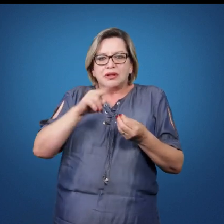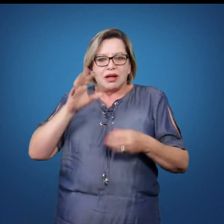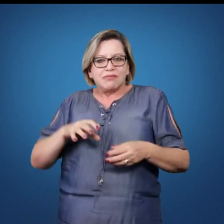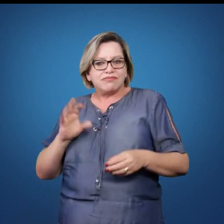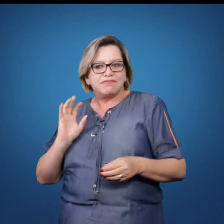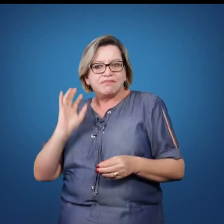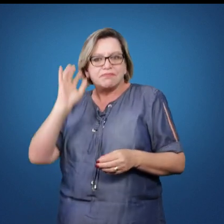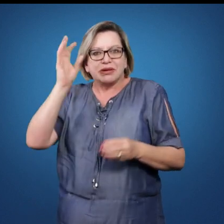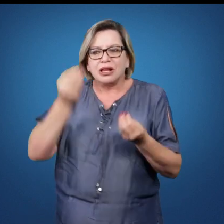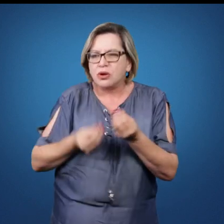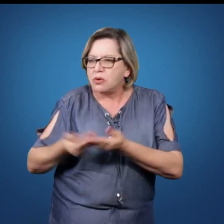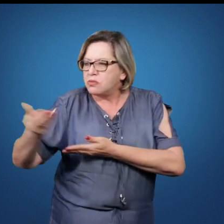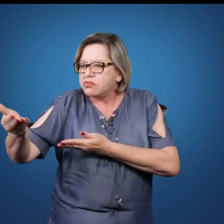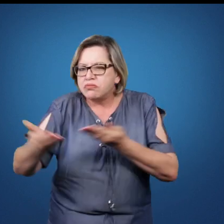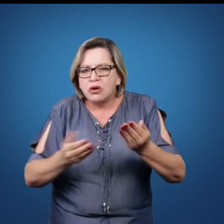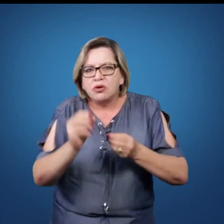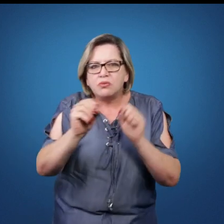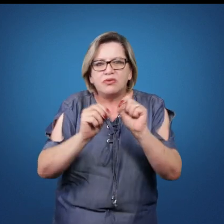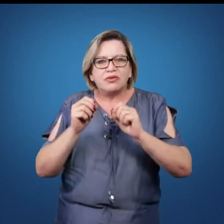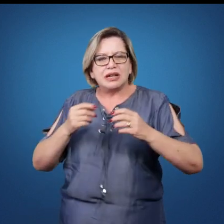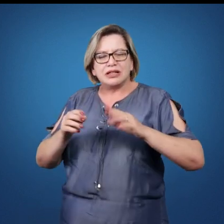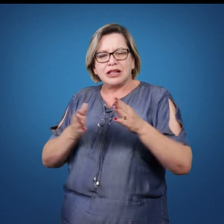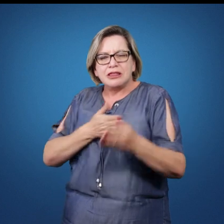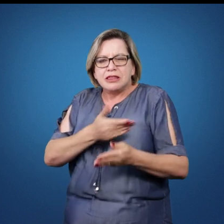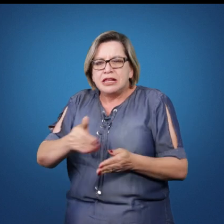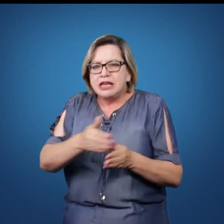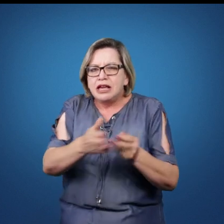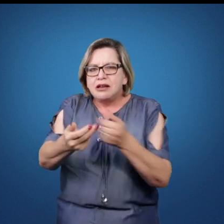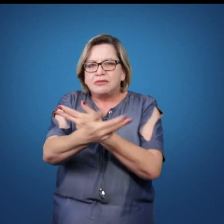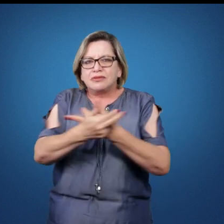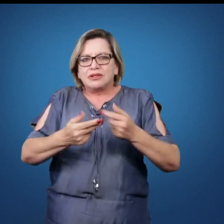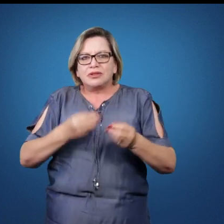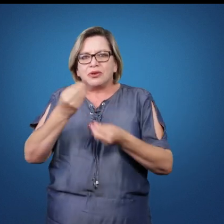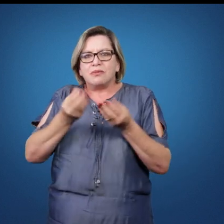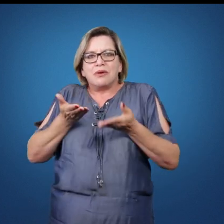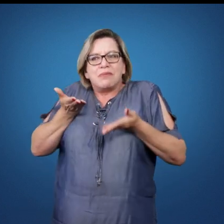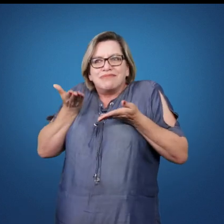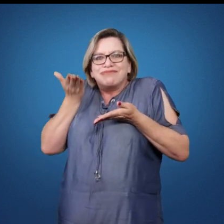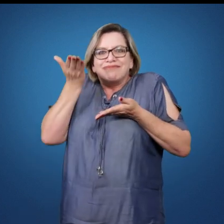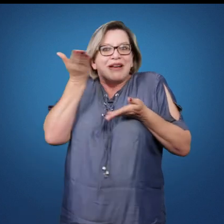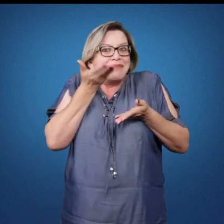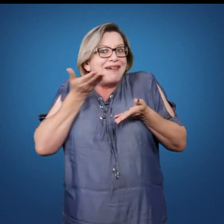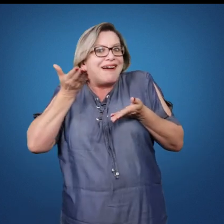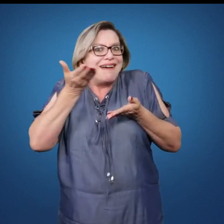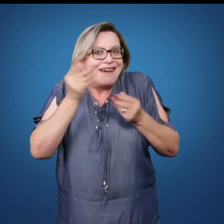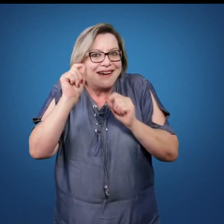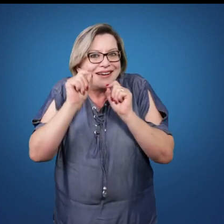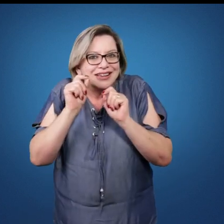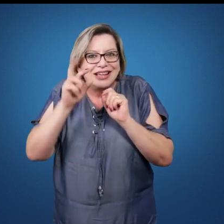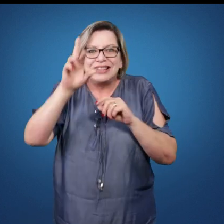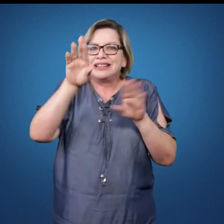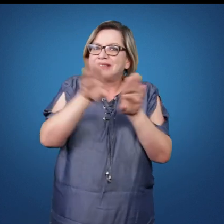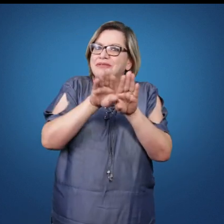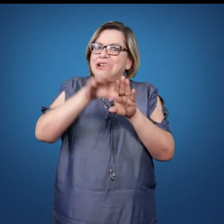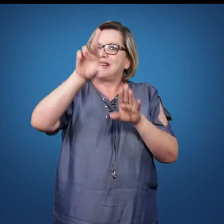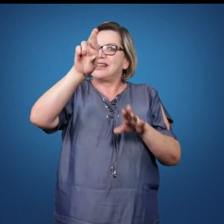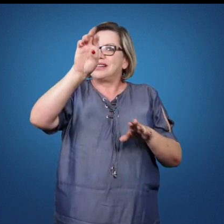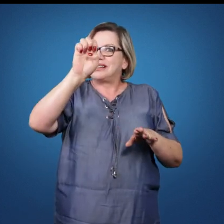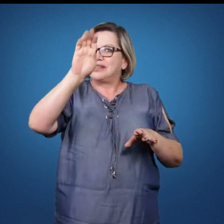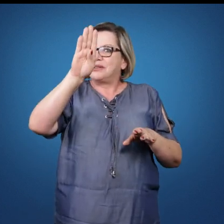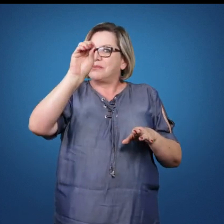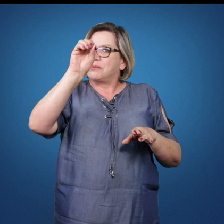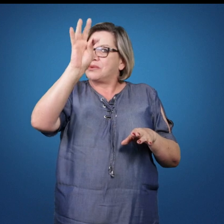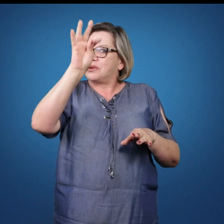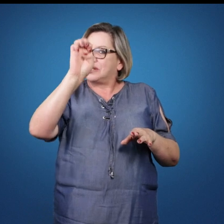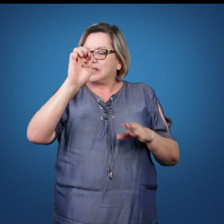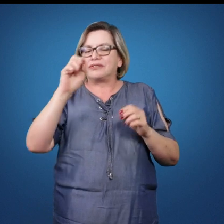passe, recepção, condução de bola, arremessos, dribles, bandeja e rebote. E essas serão apresentadas as técnicas